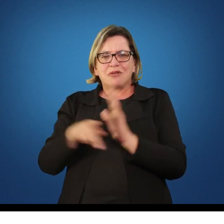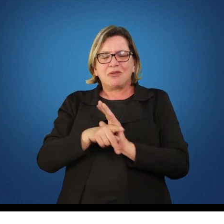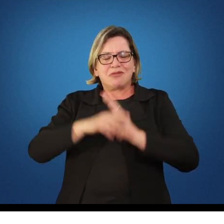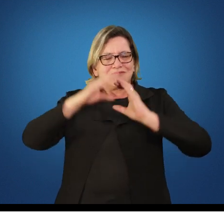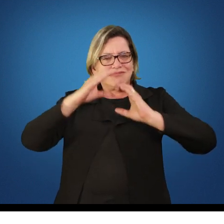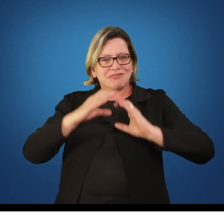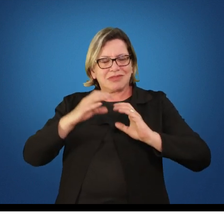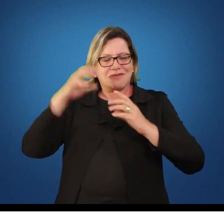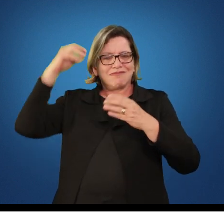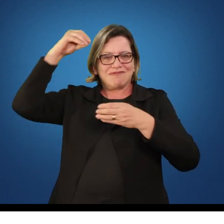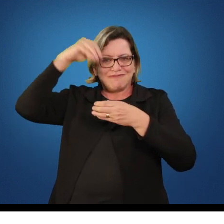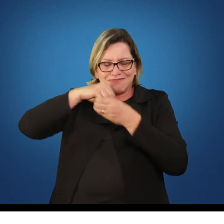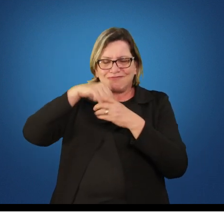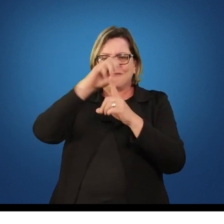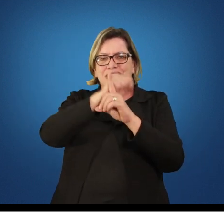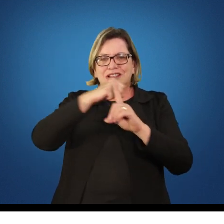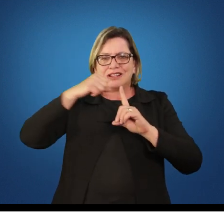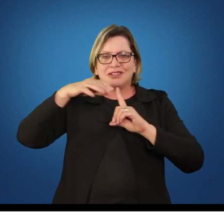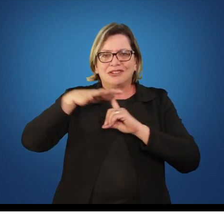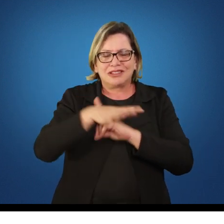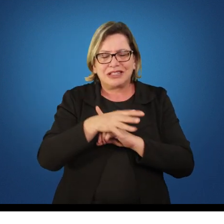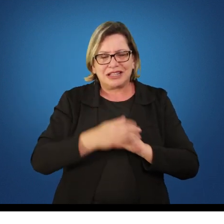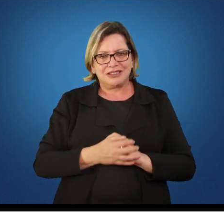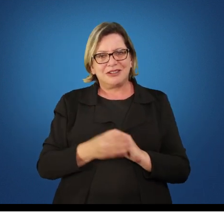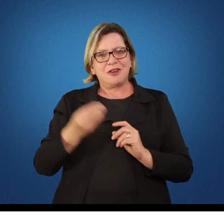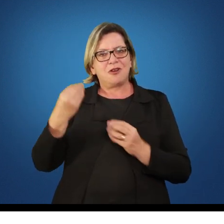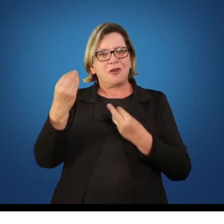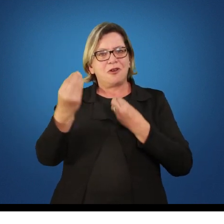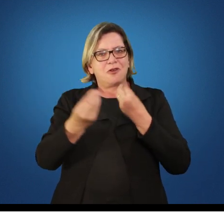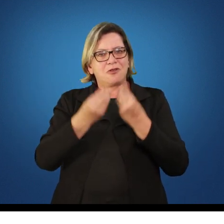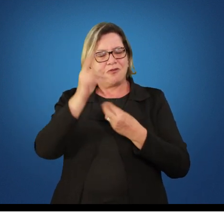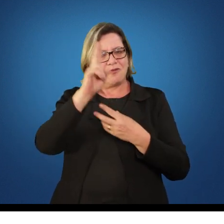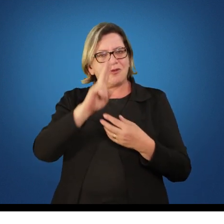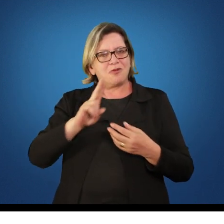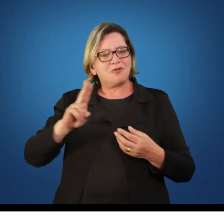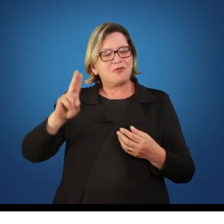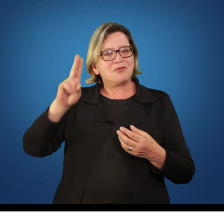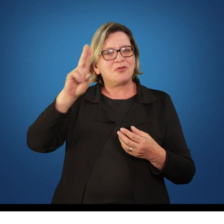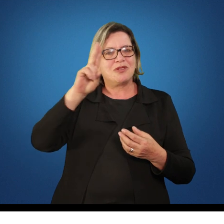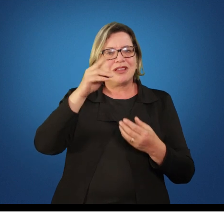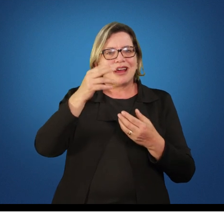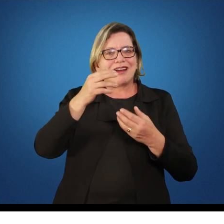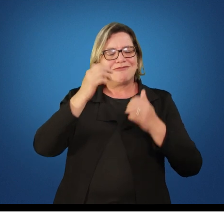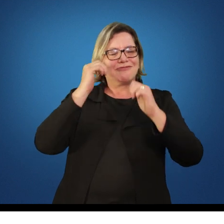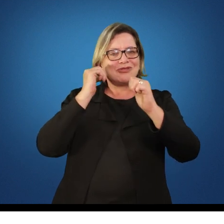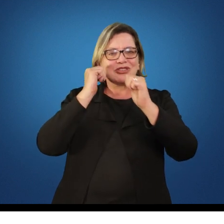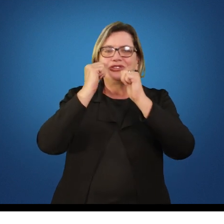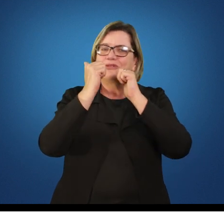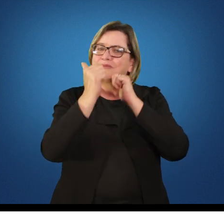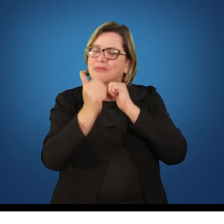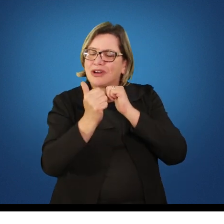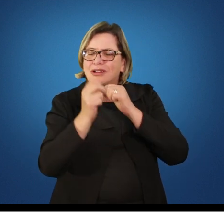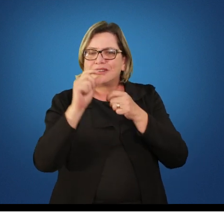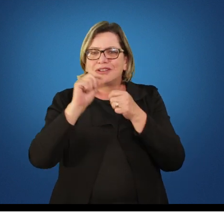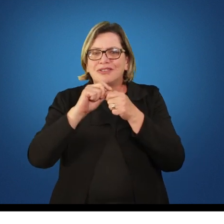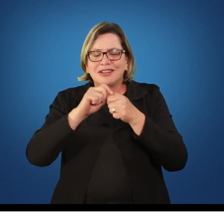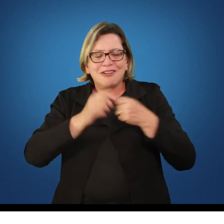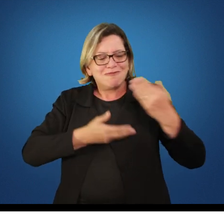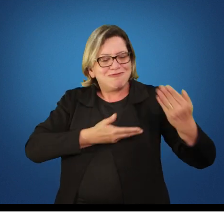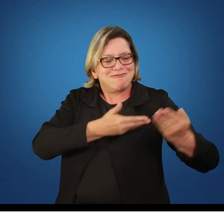falei. Como utilizar essa socialização por meio do jogo no jogo o jogo aí que estou falando lá no